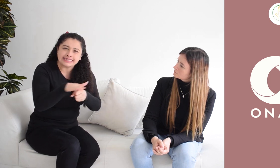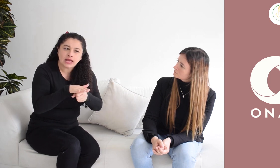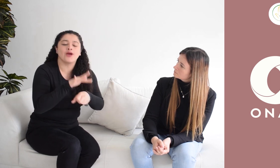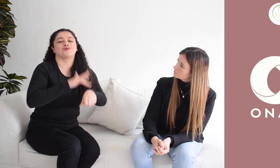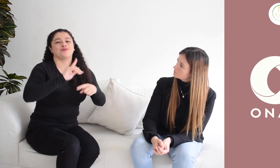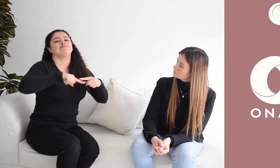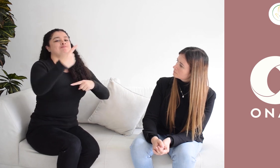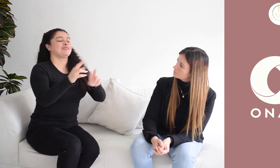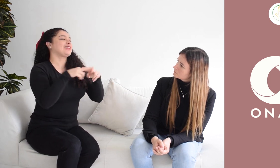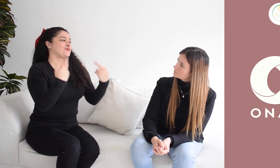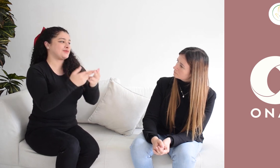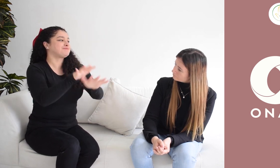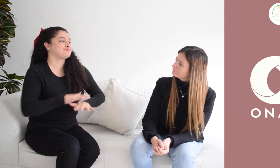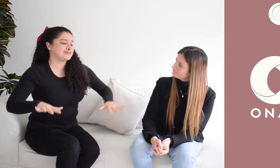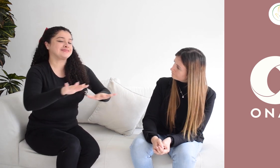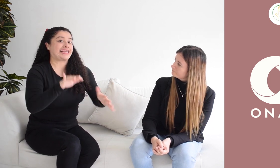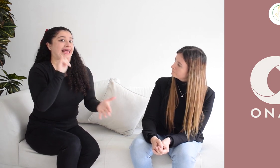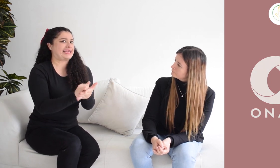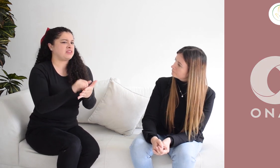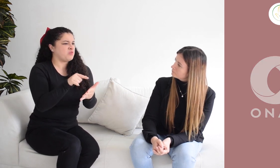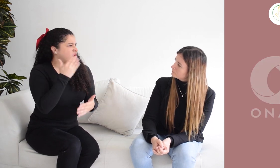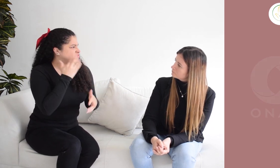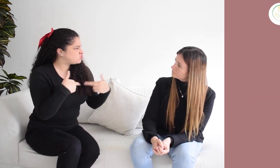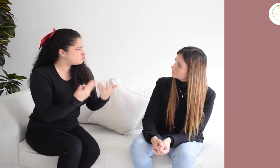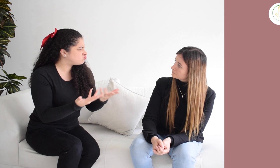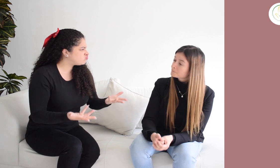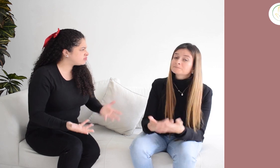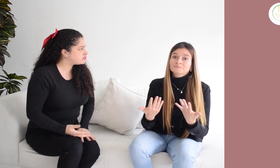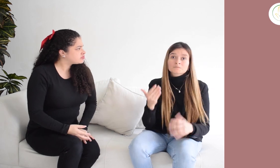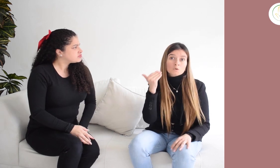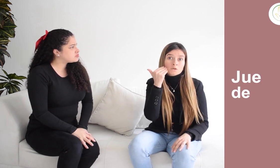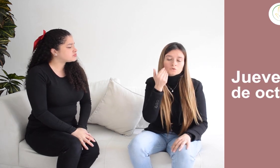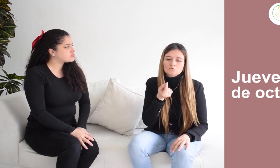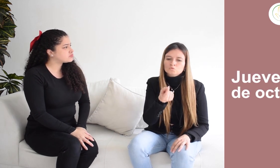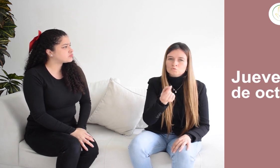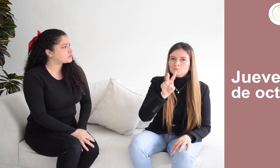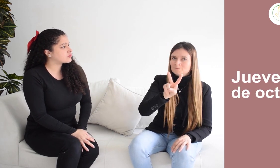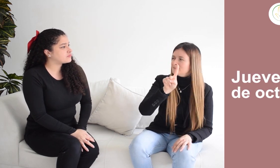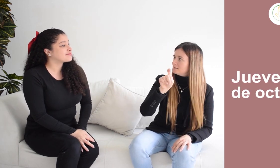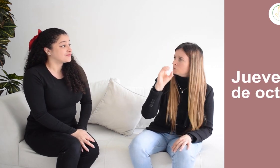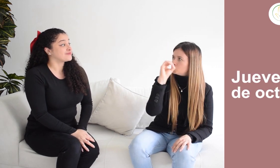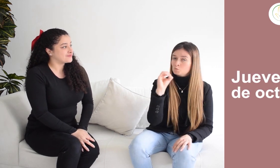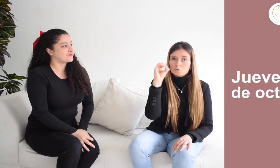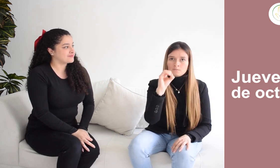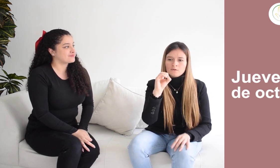situación será abordada en el próximo espacio de conversación, pero ¿cuándo se hará esta reunión?